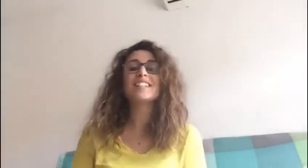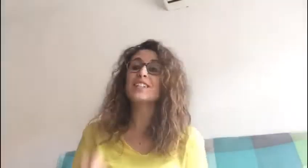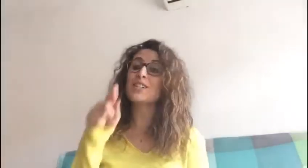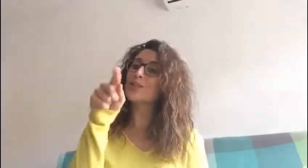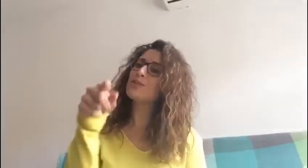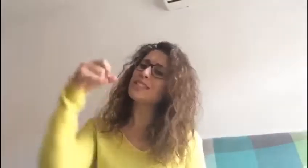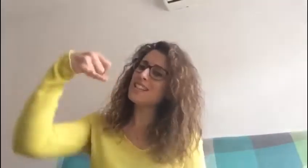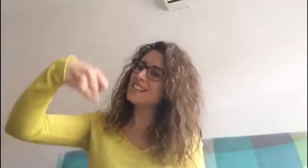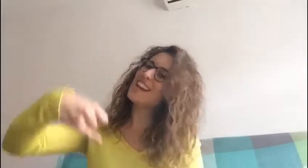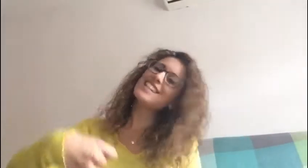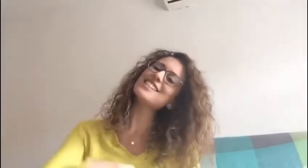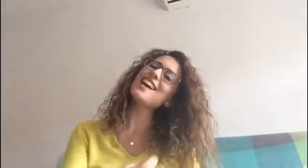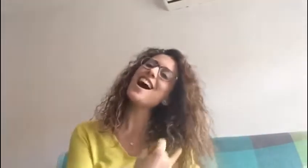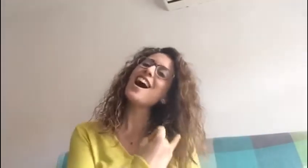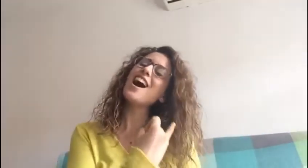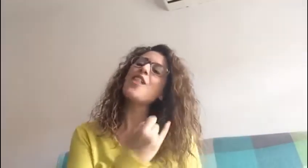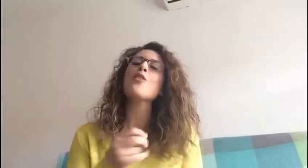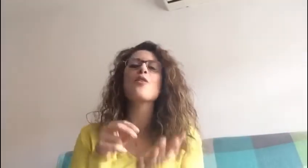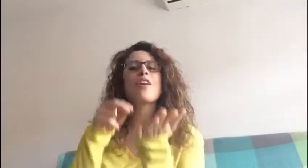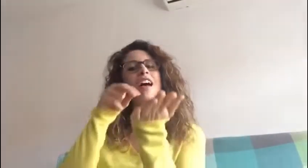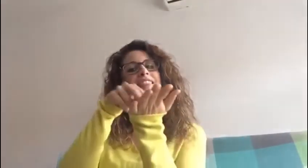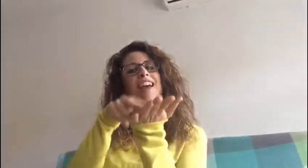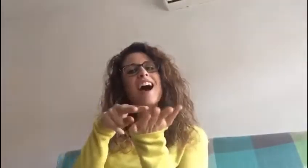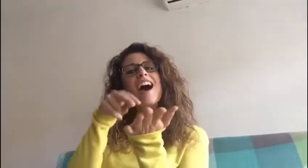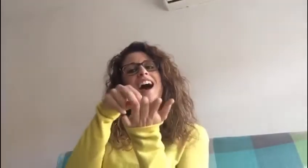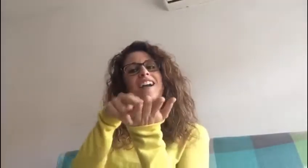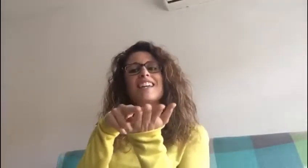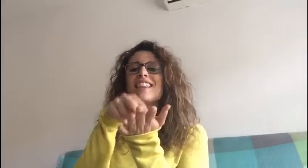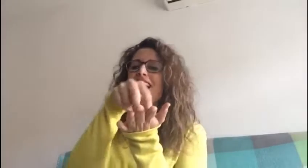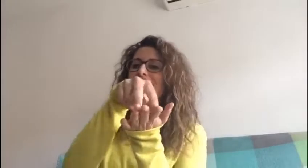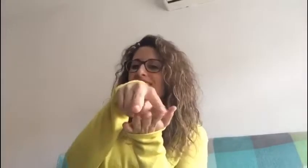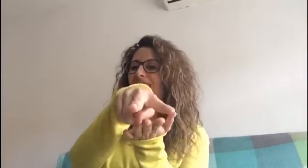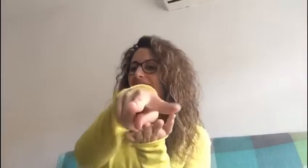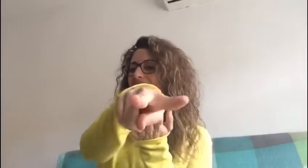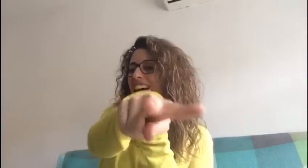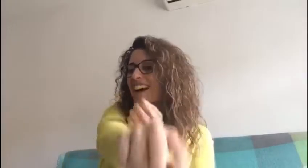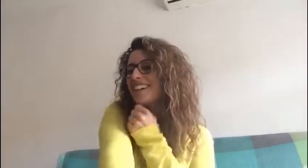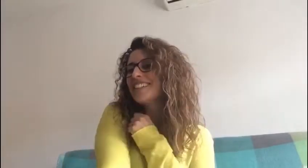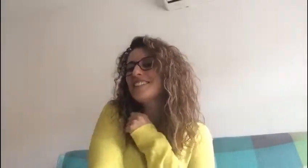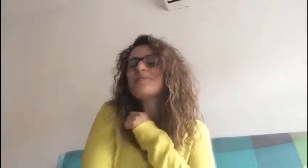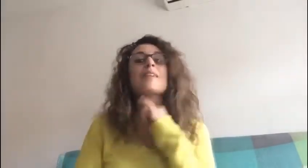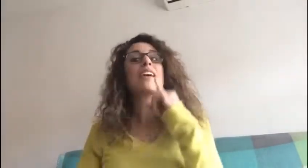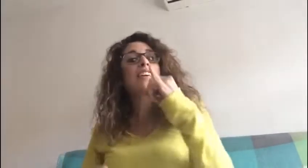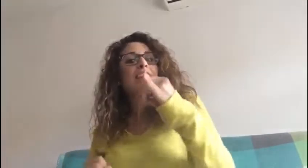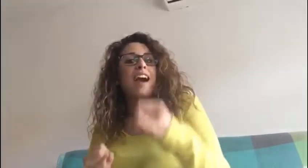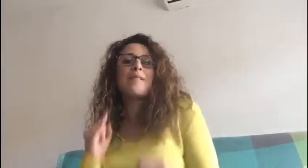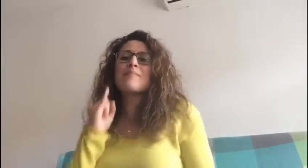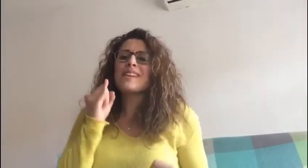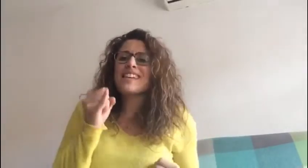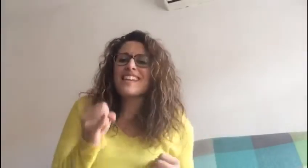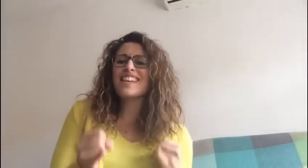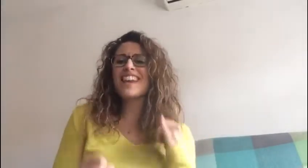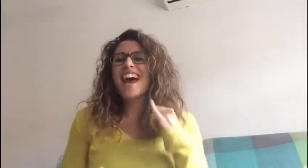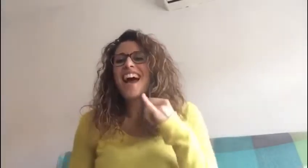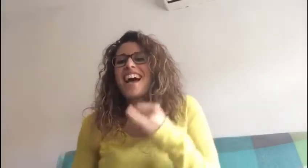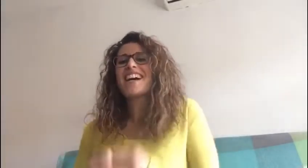Que estás cansado de andar y de andar Y camina